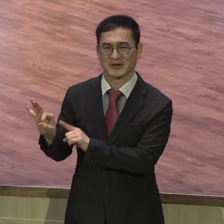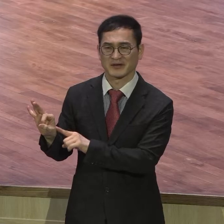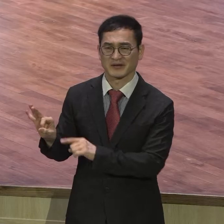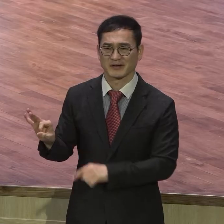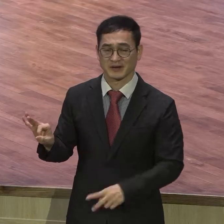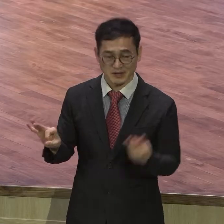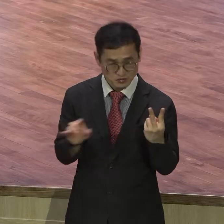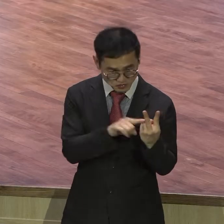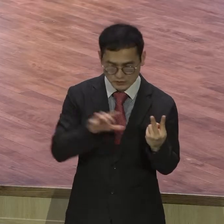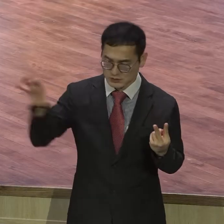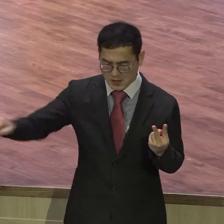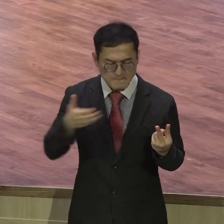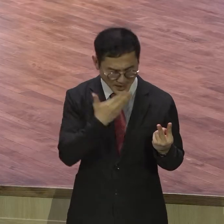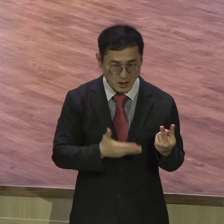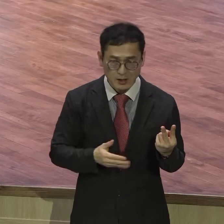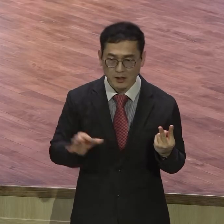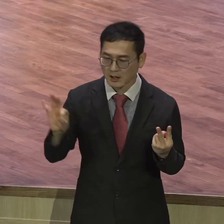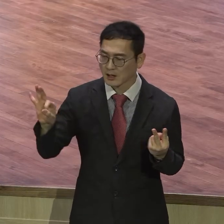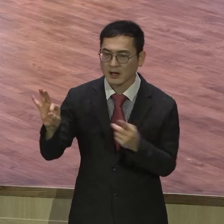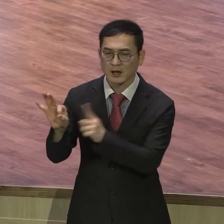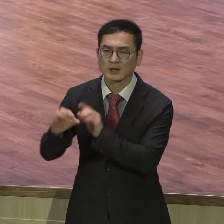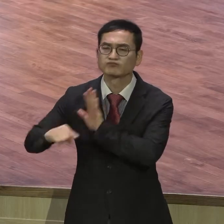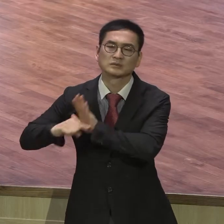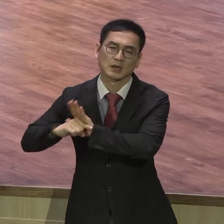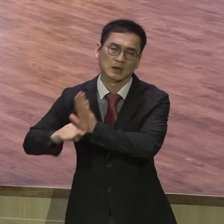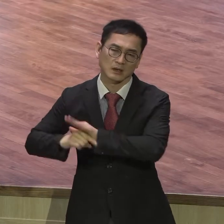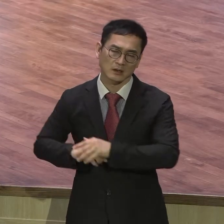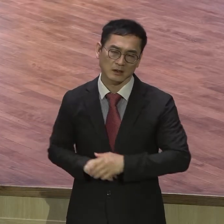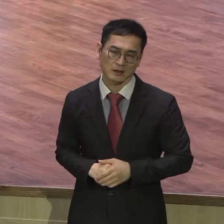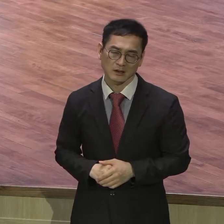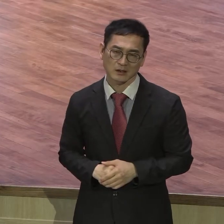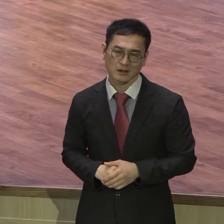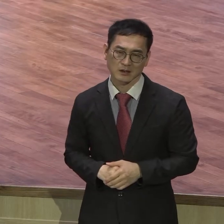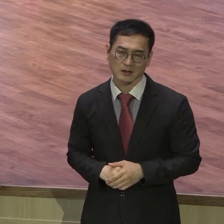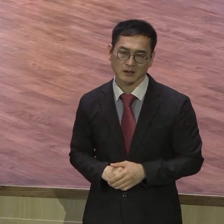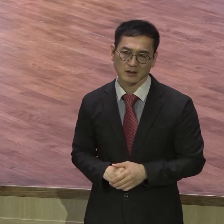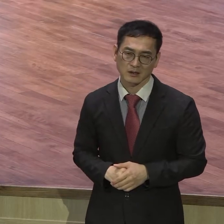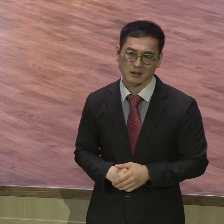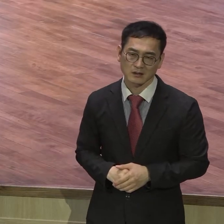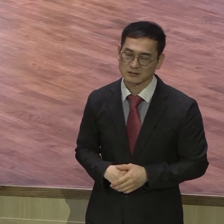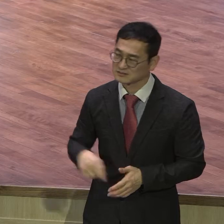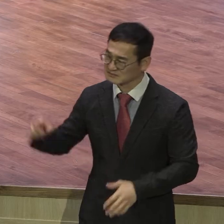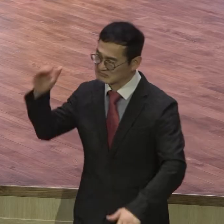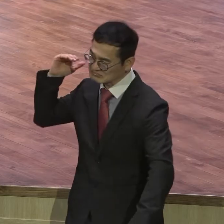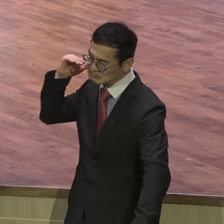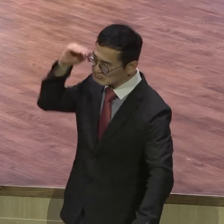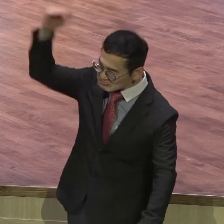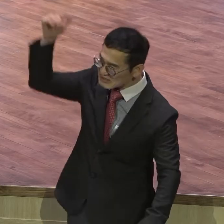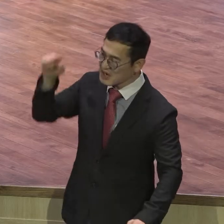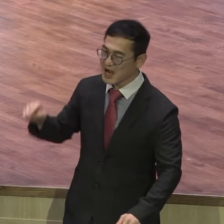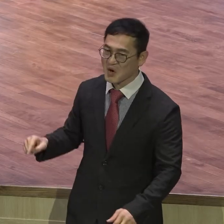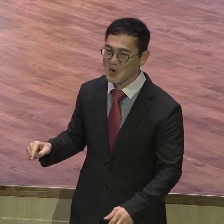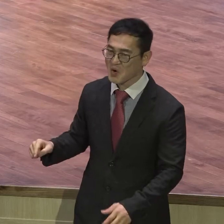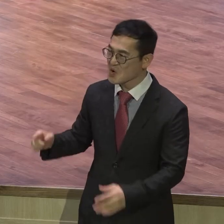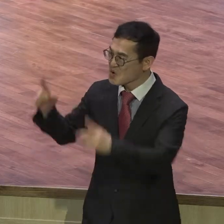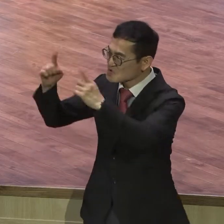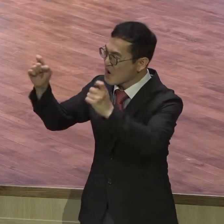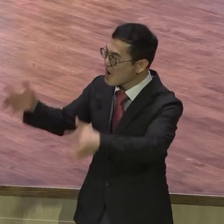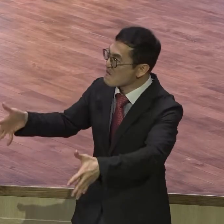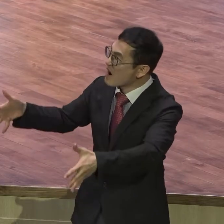보니까 어마어마한 성이요 장대아요 도저히 우리는 게임도 안 돼 메뚜기입니다 라고